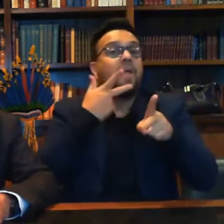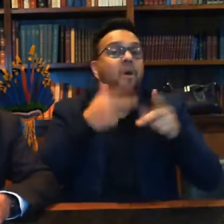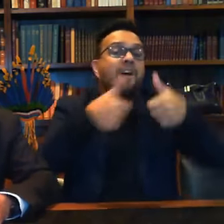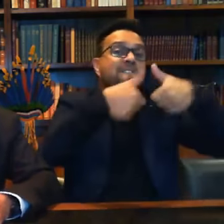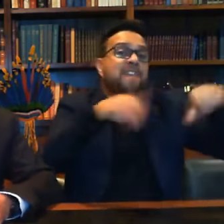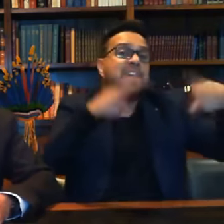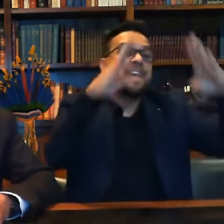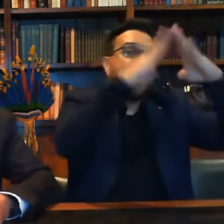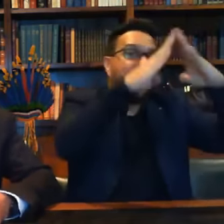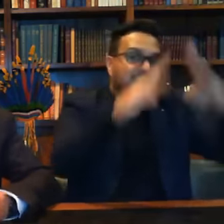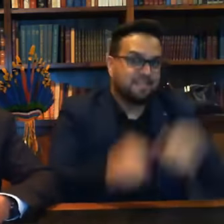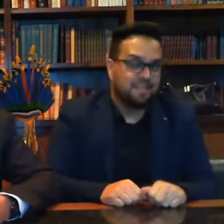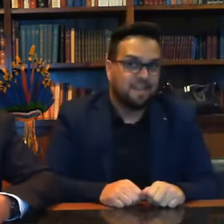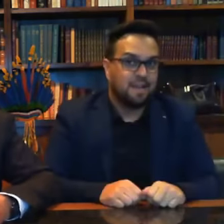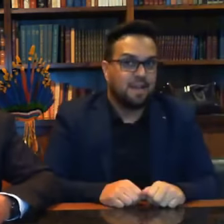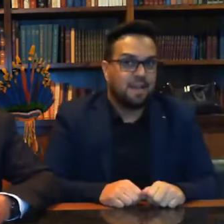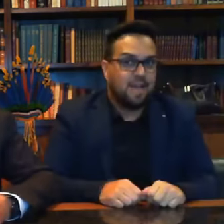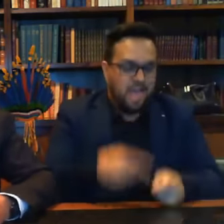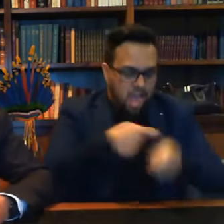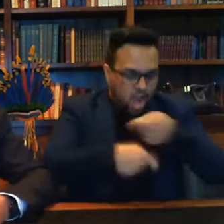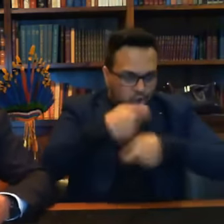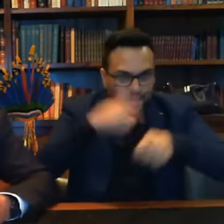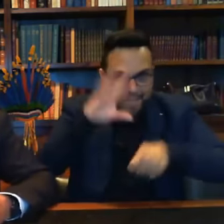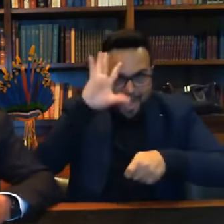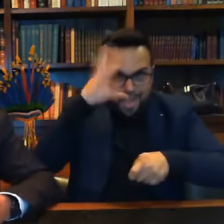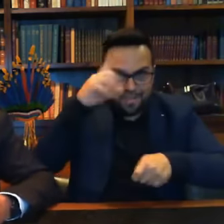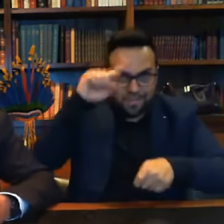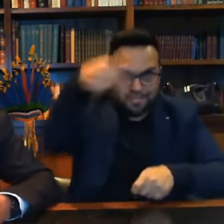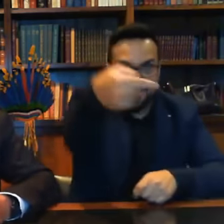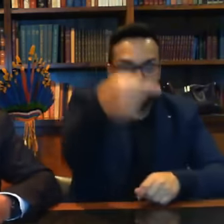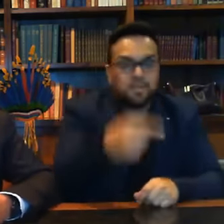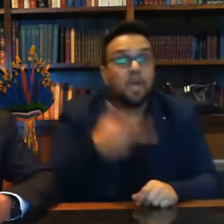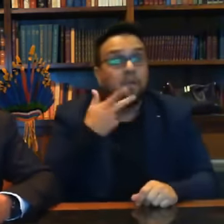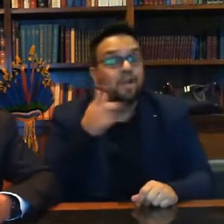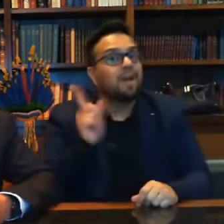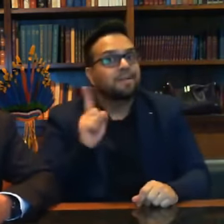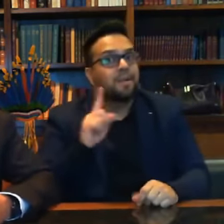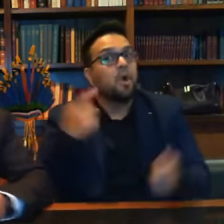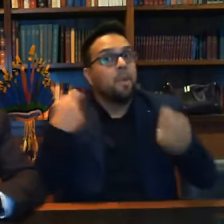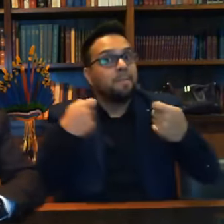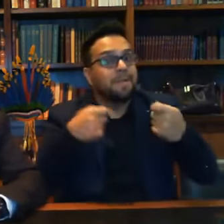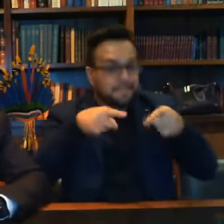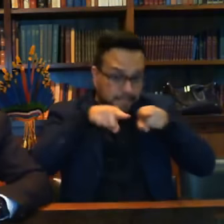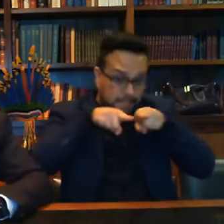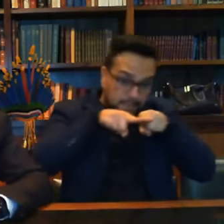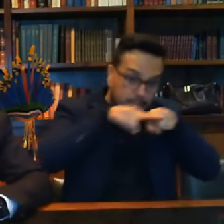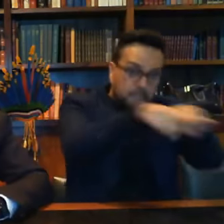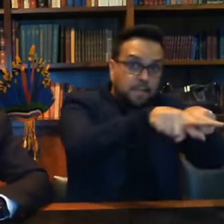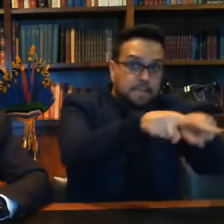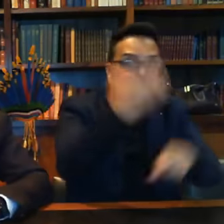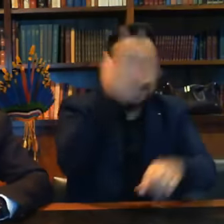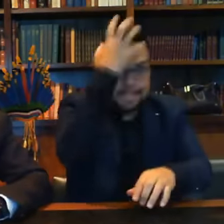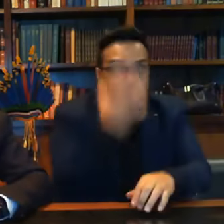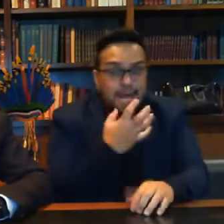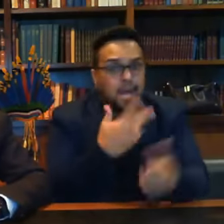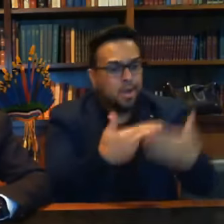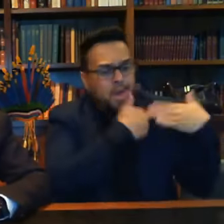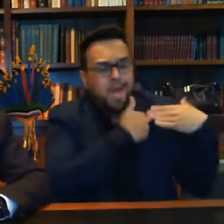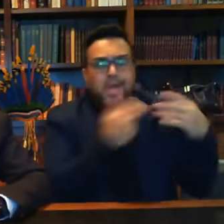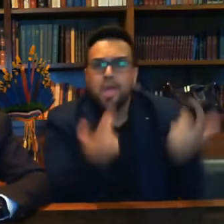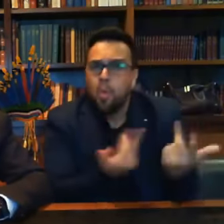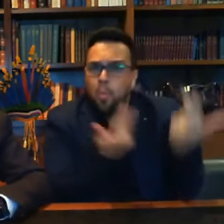economia te vê depois. Você se lembra disso? E eu falava que tínhamos tratado com a mesma seriedade e de forma